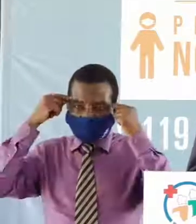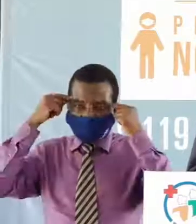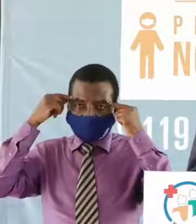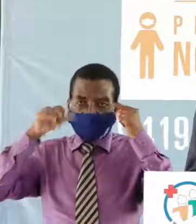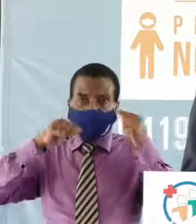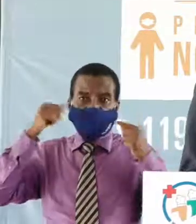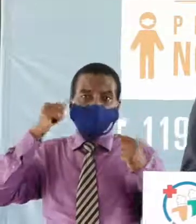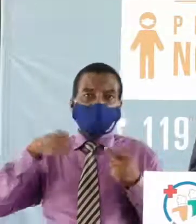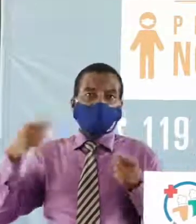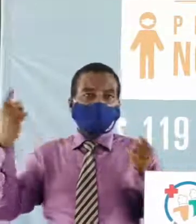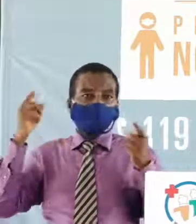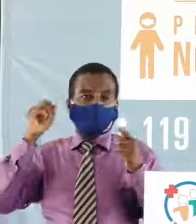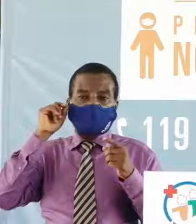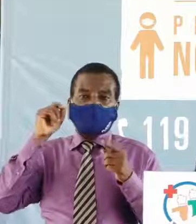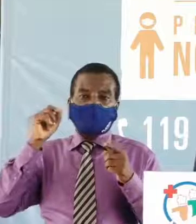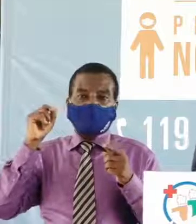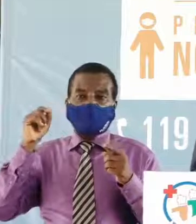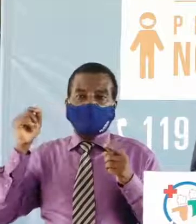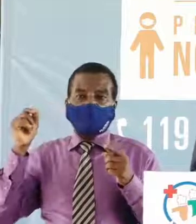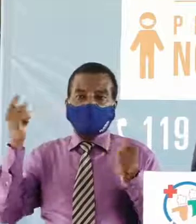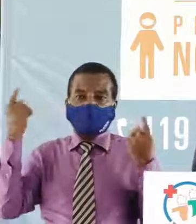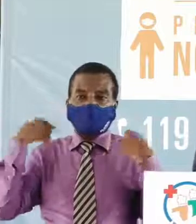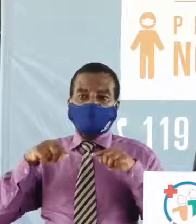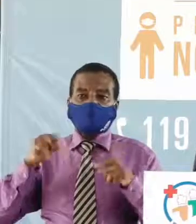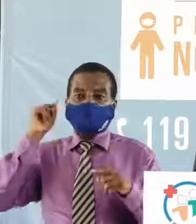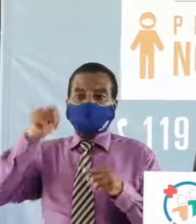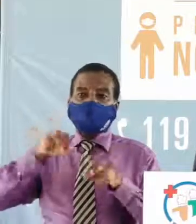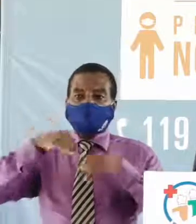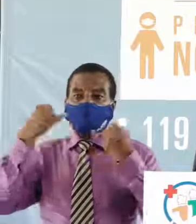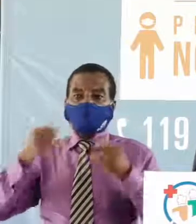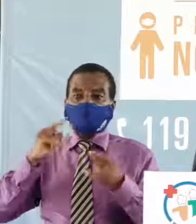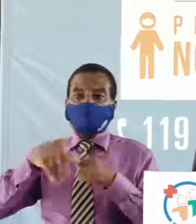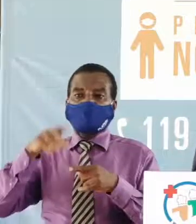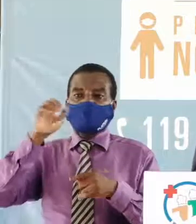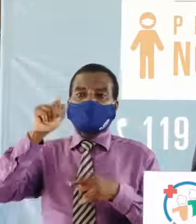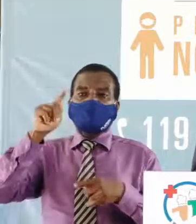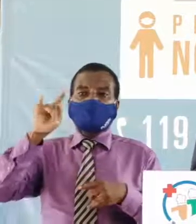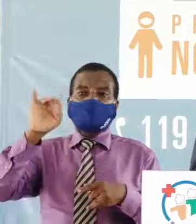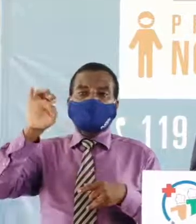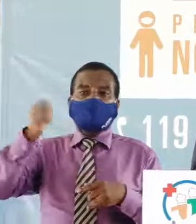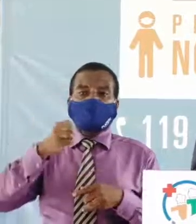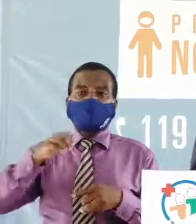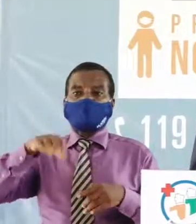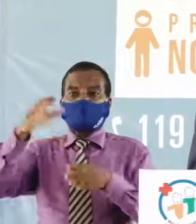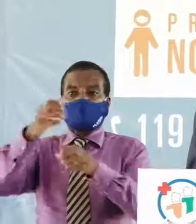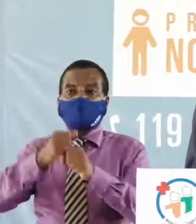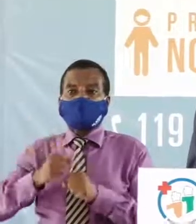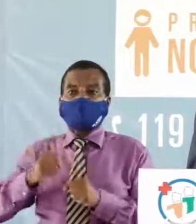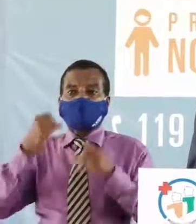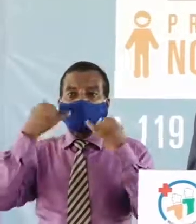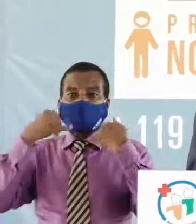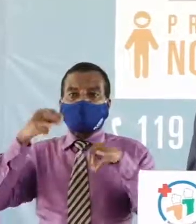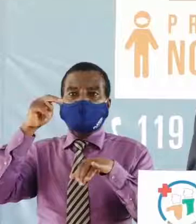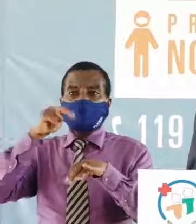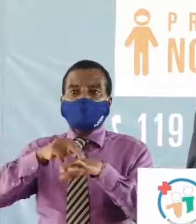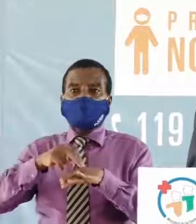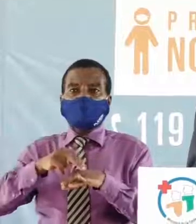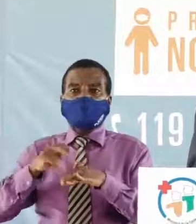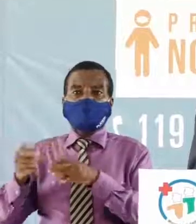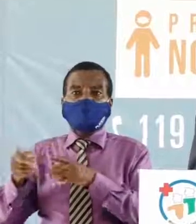lors du point de presse à la mairie d'Atékoubé parce que j'avais reçu une information selon laquelle